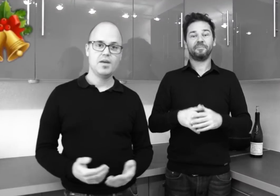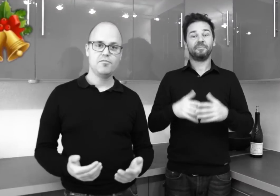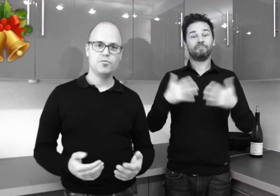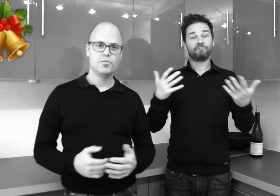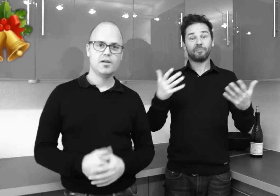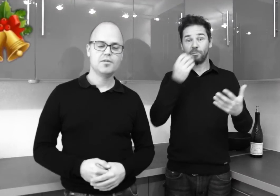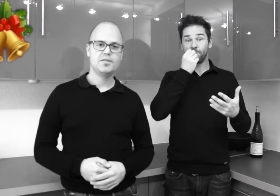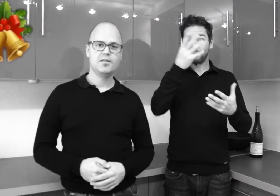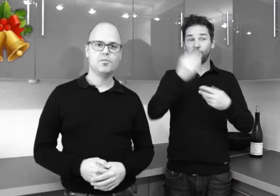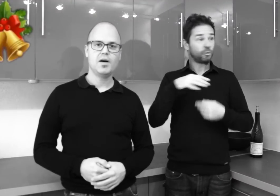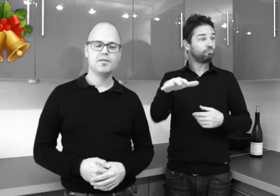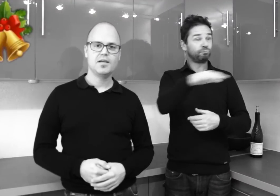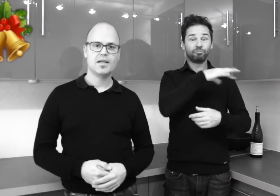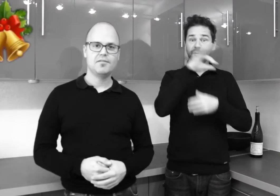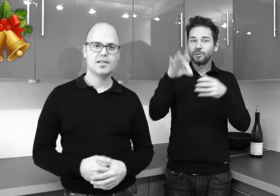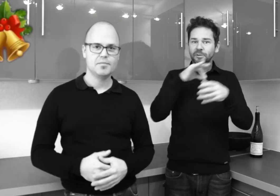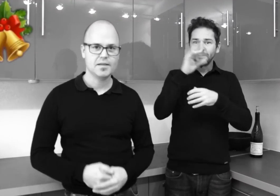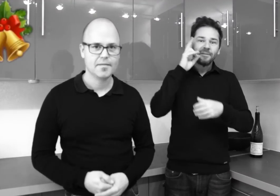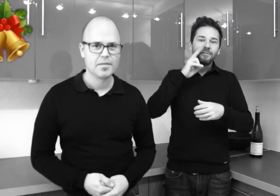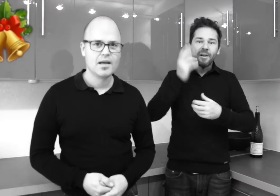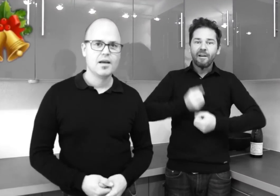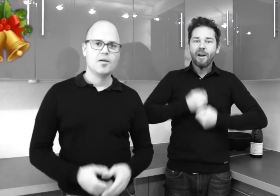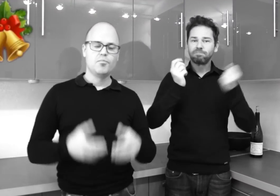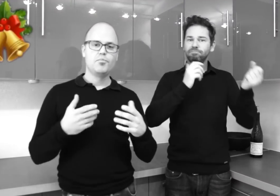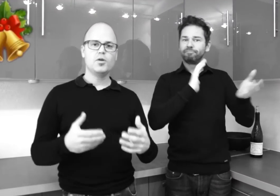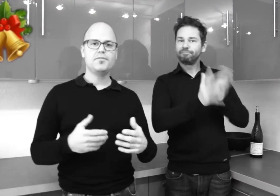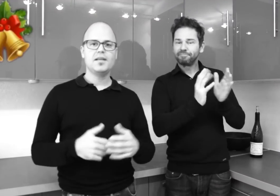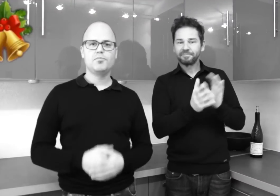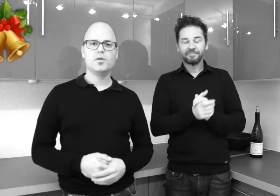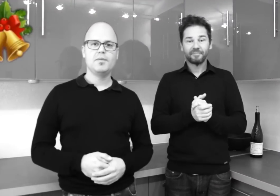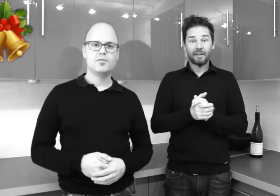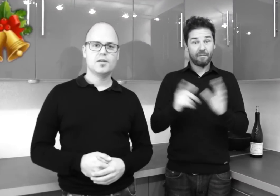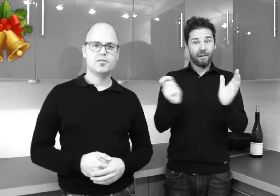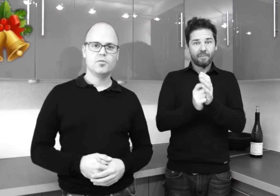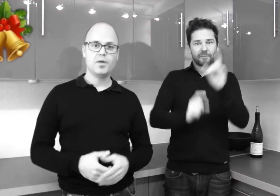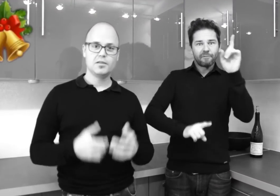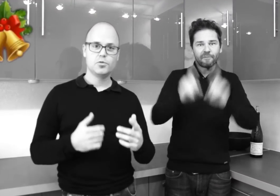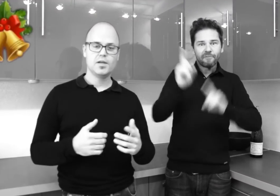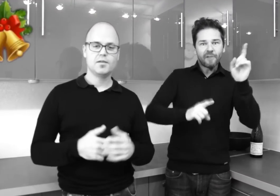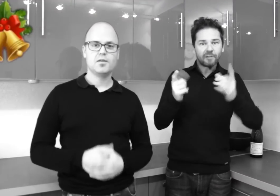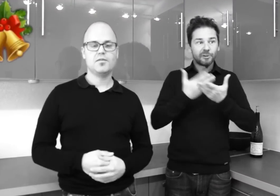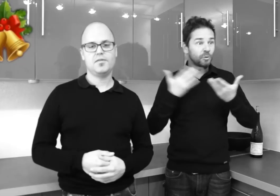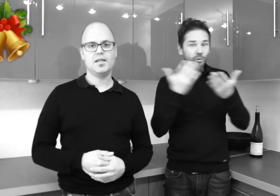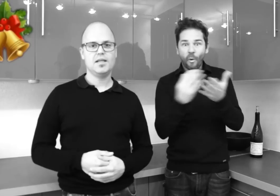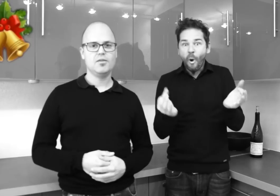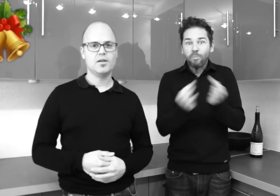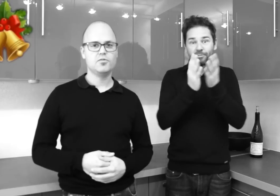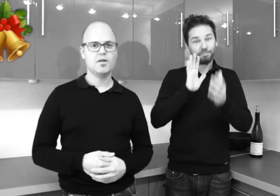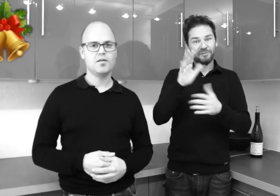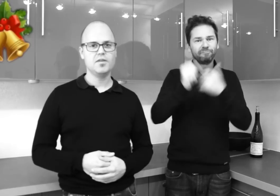Bienvenue dans la cuisine de Parles et Vins avec les mains. Pour les fêtes, pour les belles occasions, particulièrement en fin d'année, on a souvent envie